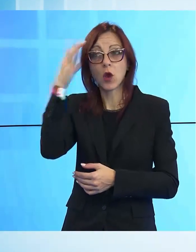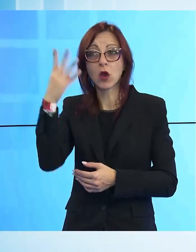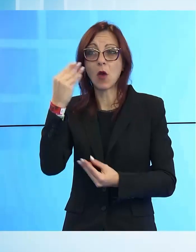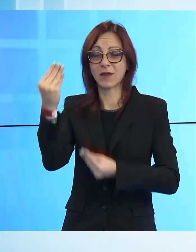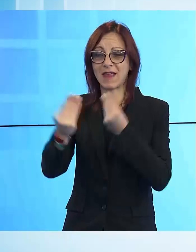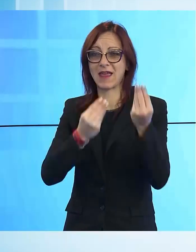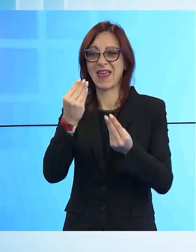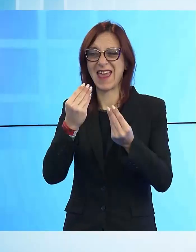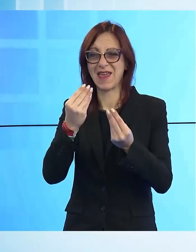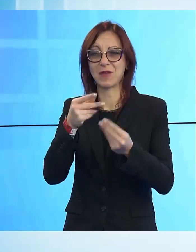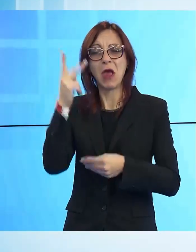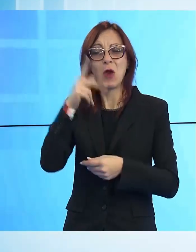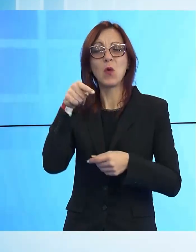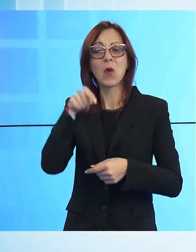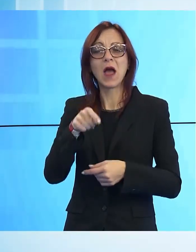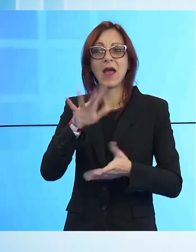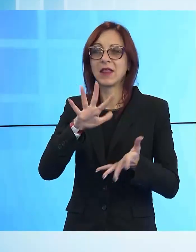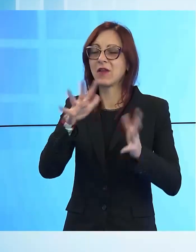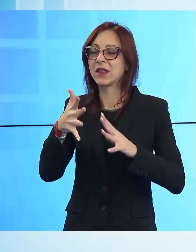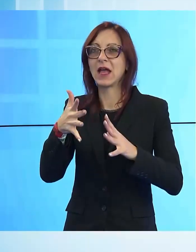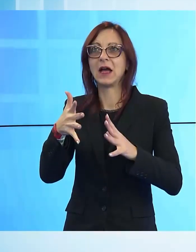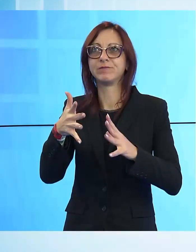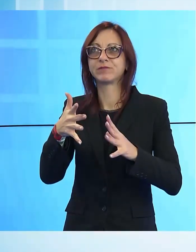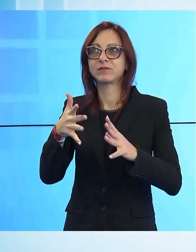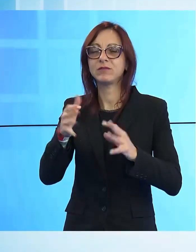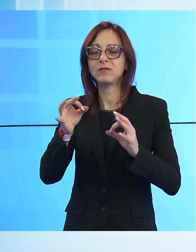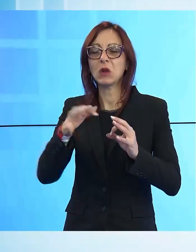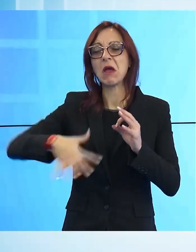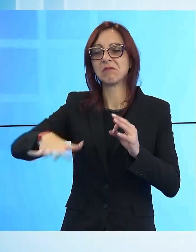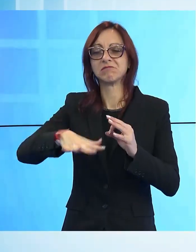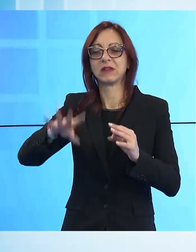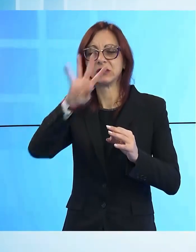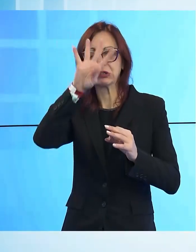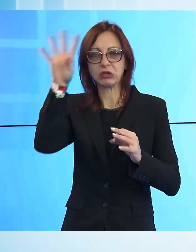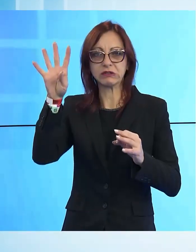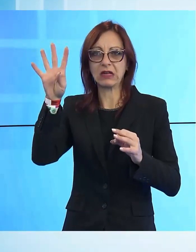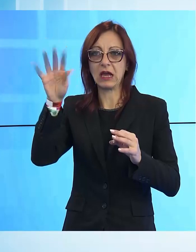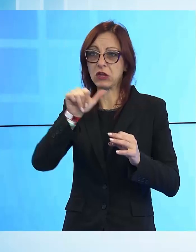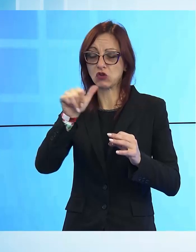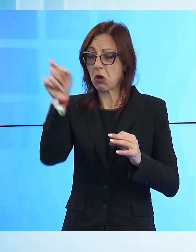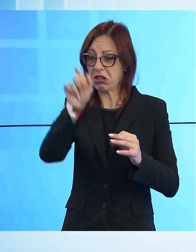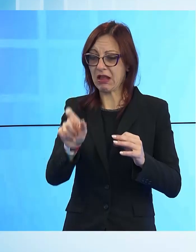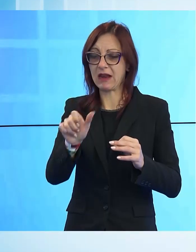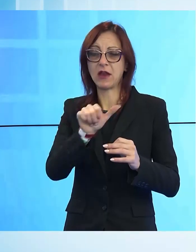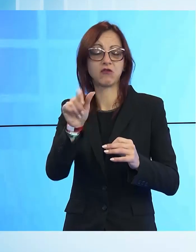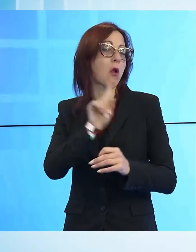raggiunto una dimensione che non è più toscana, che non è più italiana ma che è